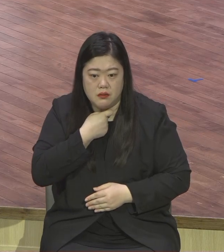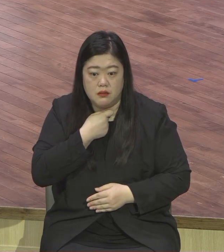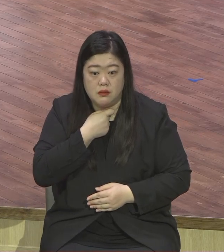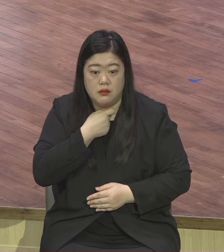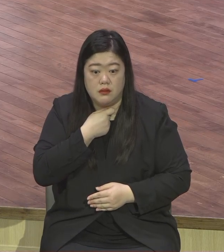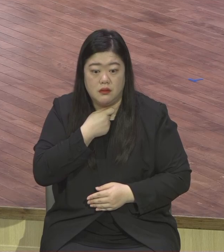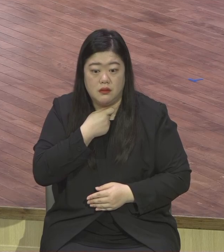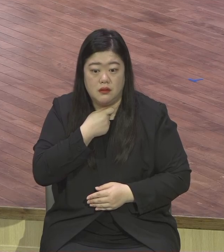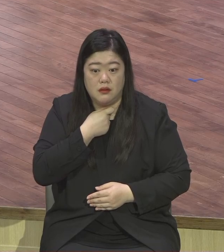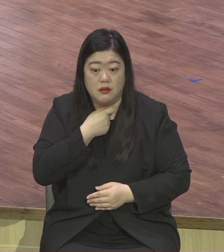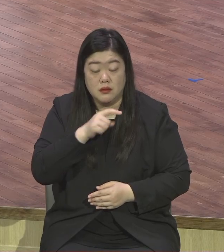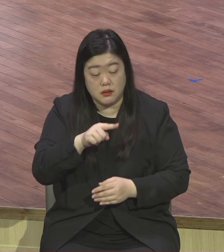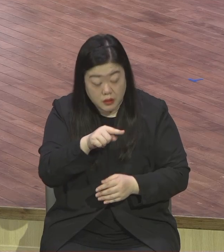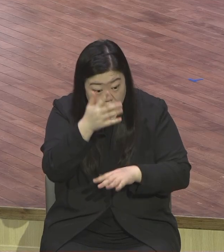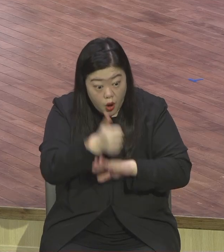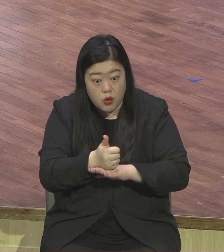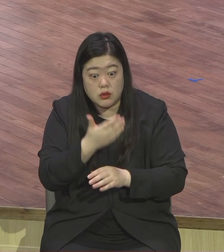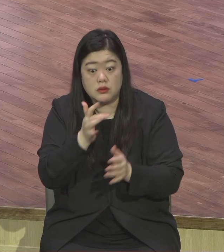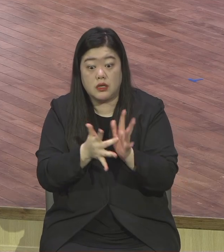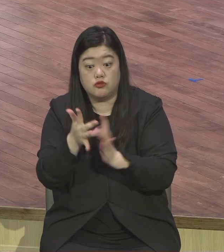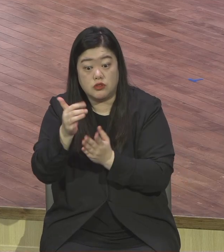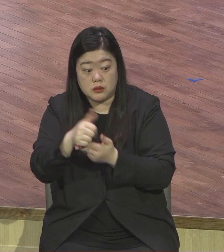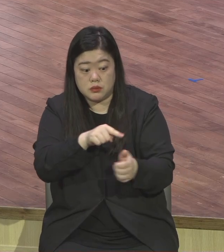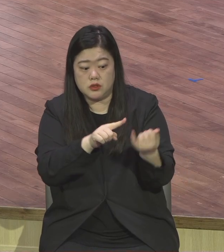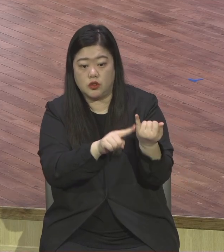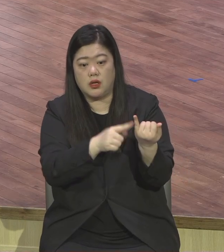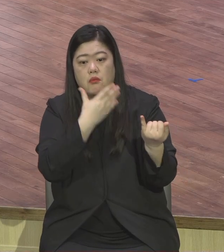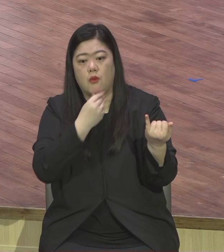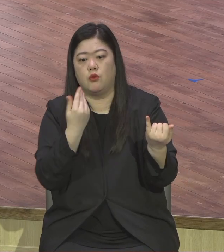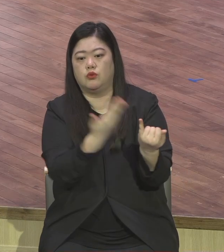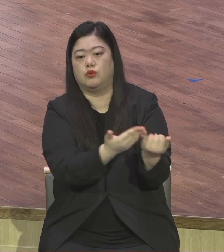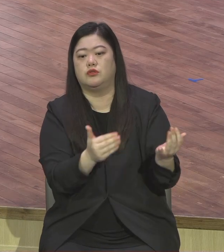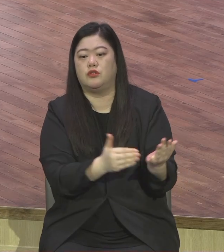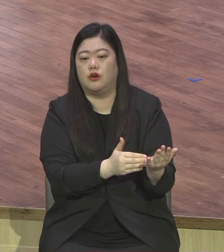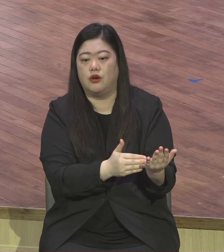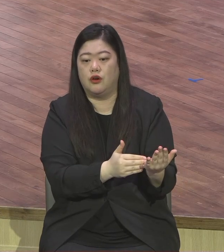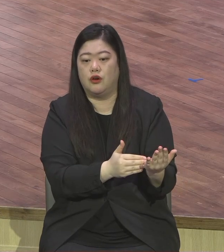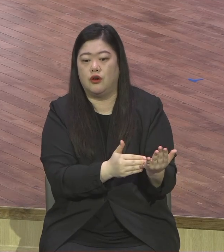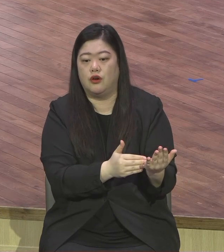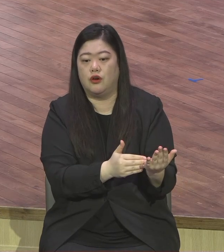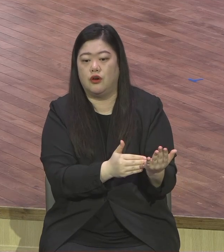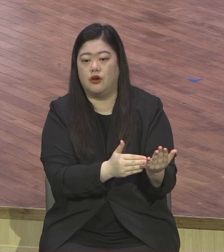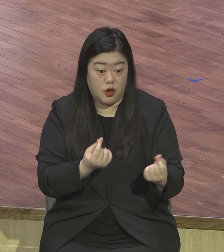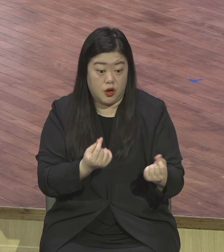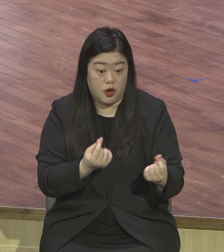운동에 얼마나 많은지 열거를 다 못해요. 제가 알잖아요 내용을.